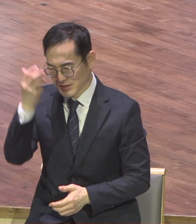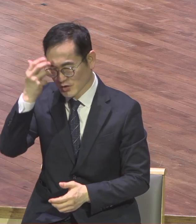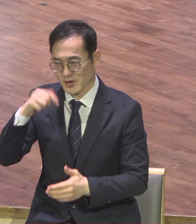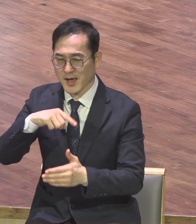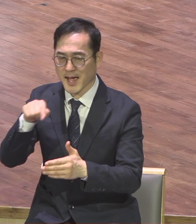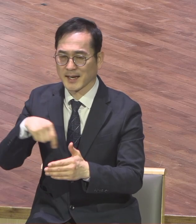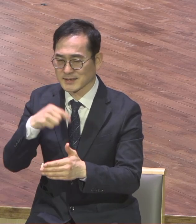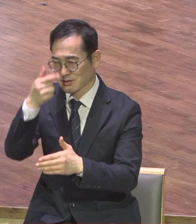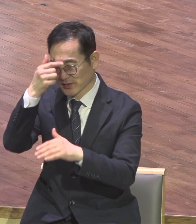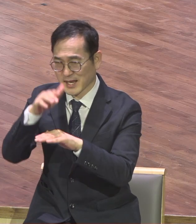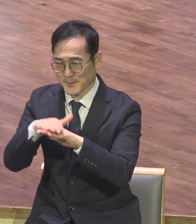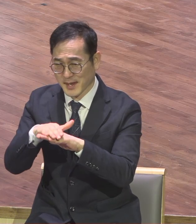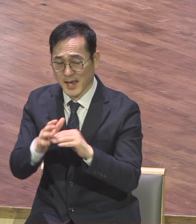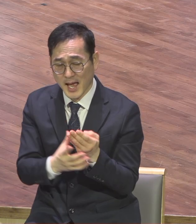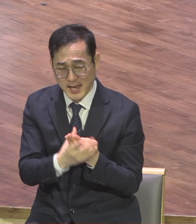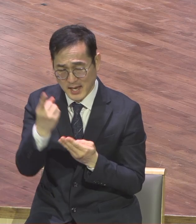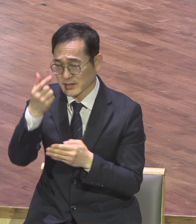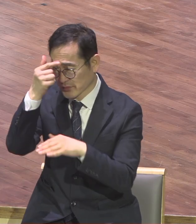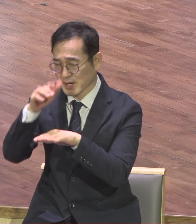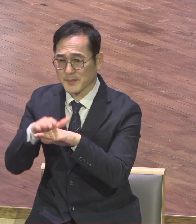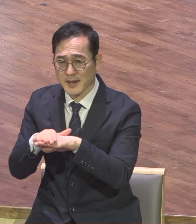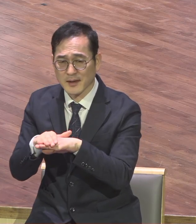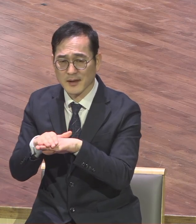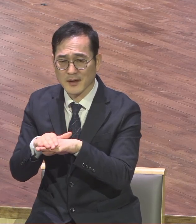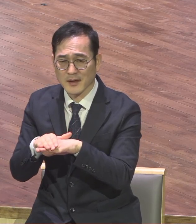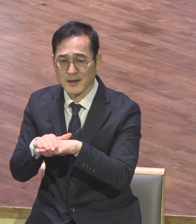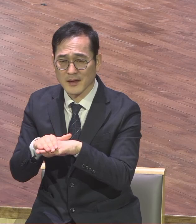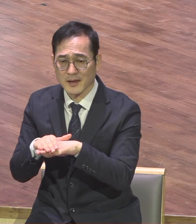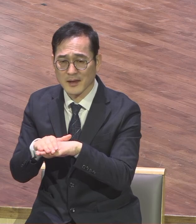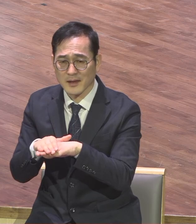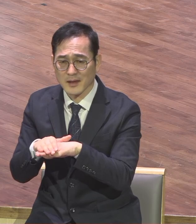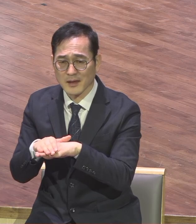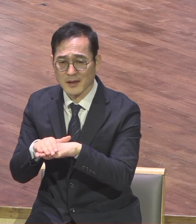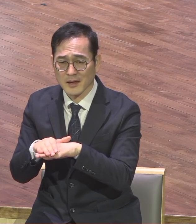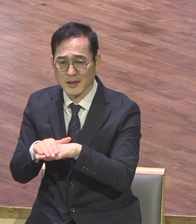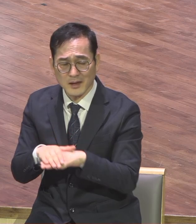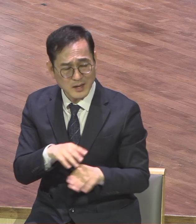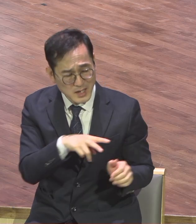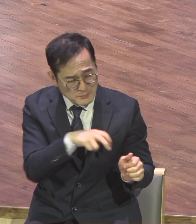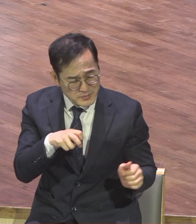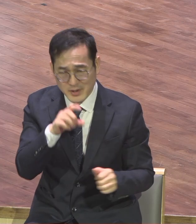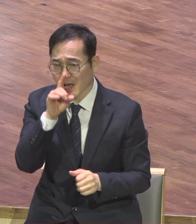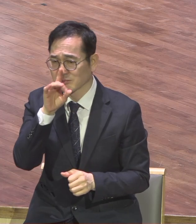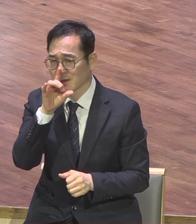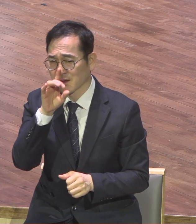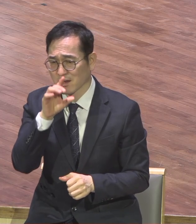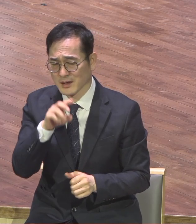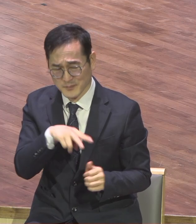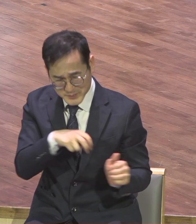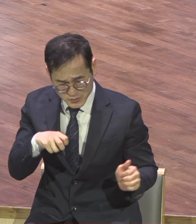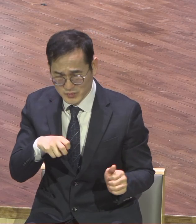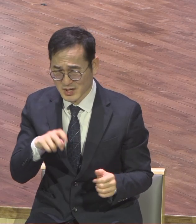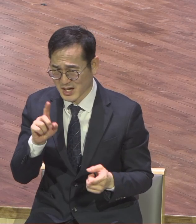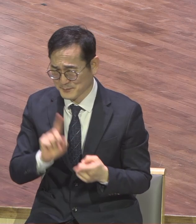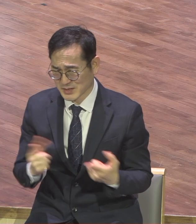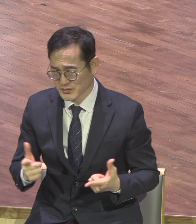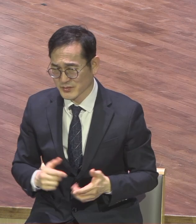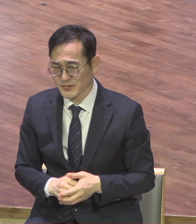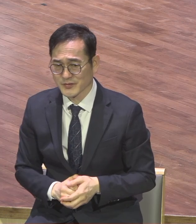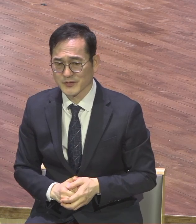그럼 뭐요? 우리는 당연히 하나 되어야지 하나 되어야지 아유 나는 안 어울려 교회 뭐